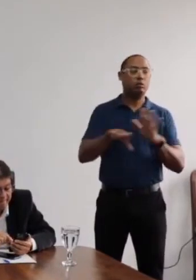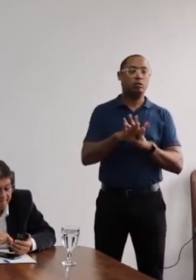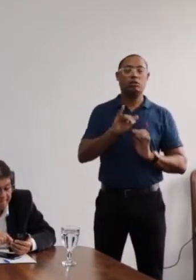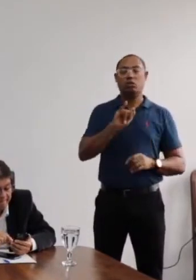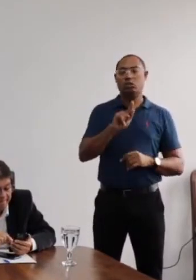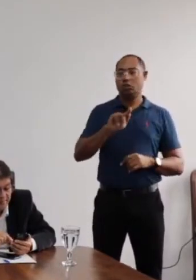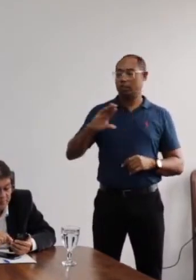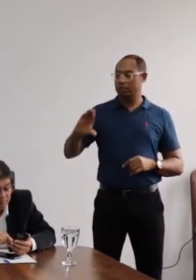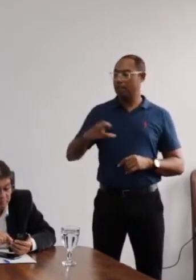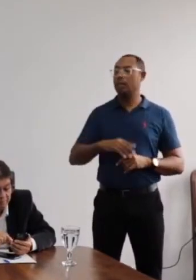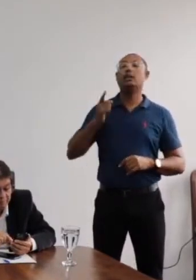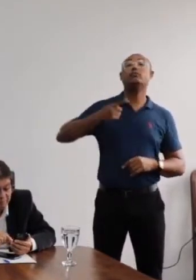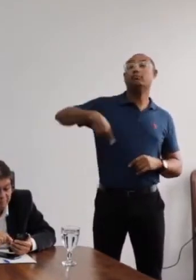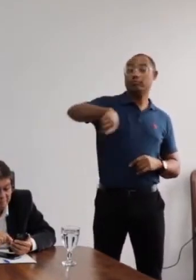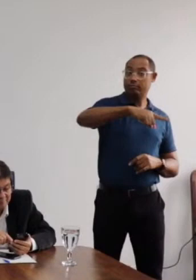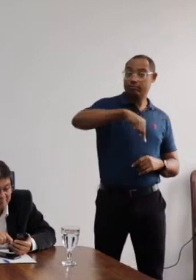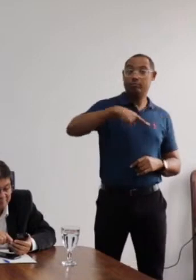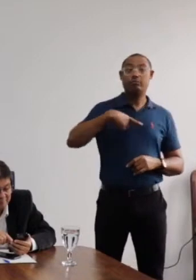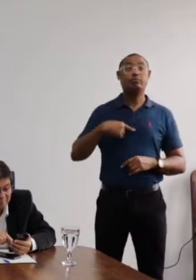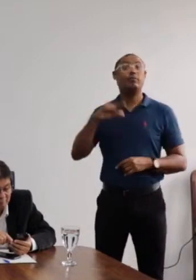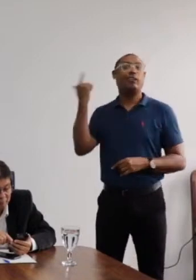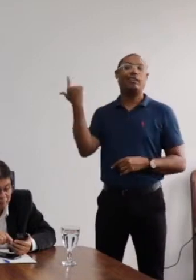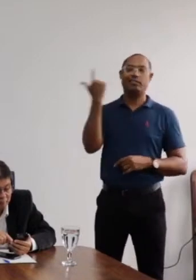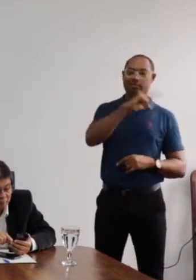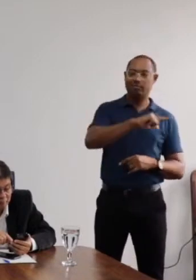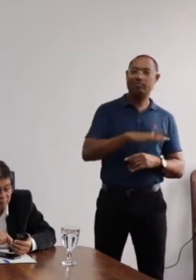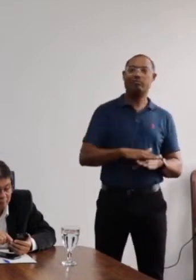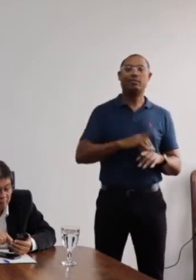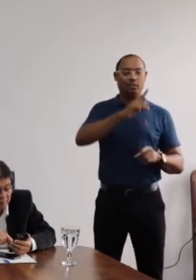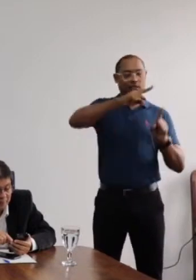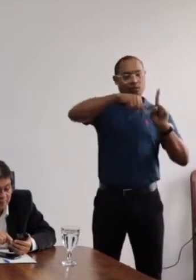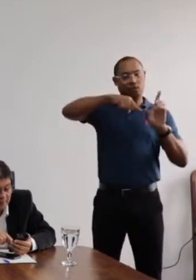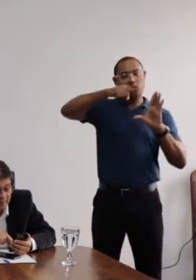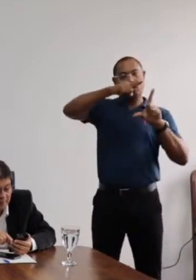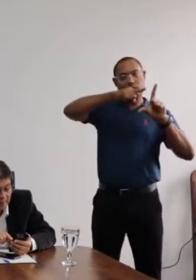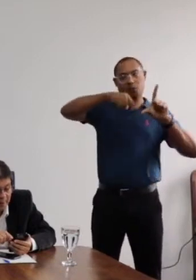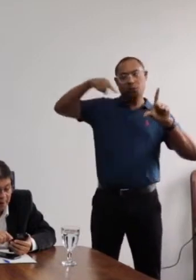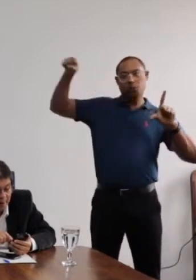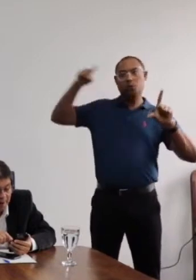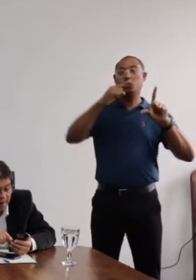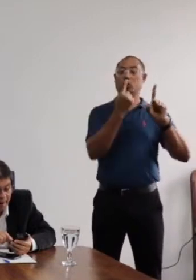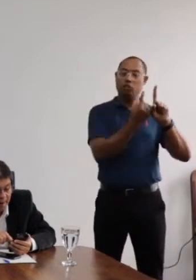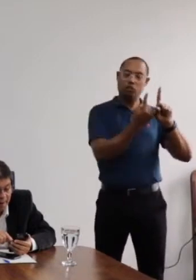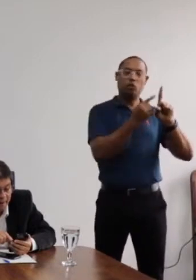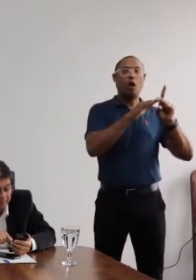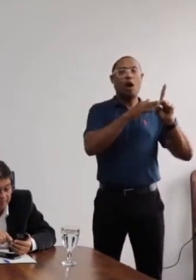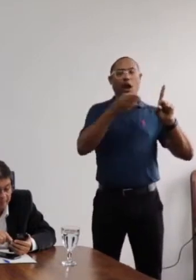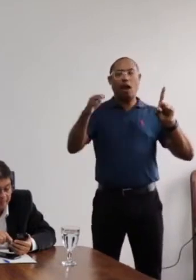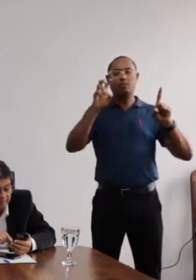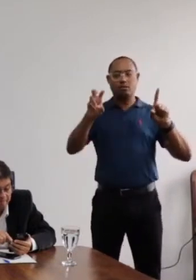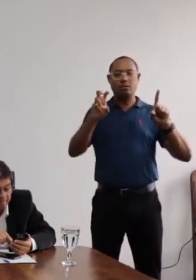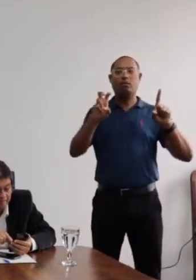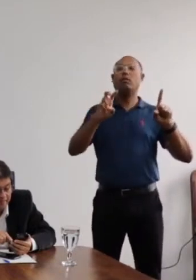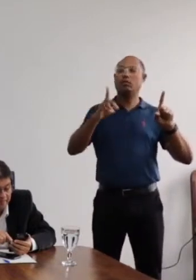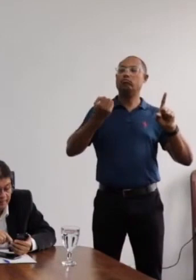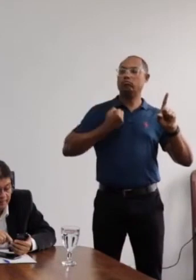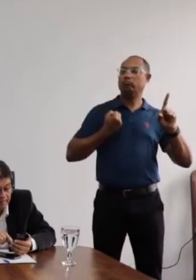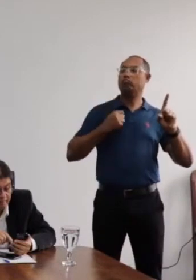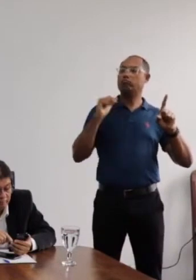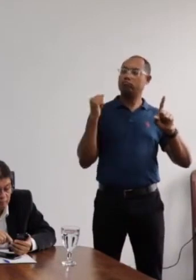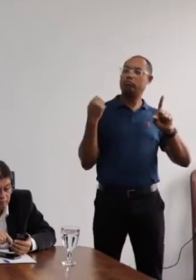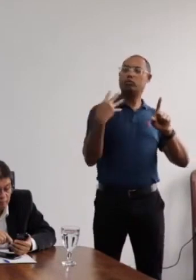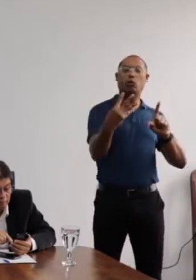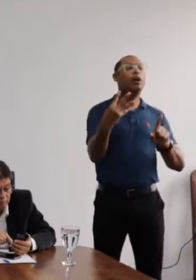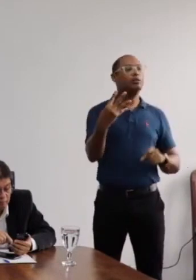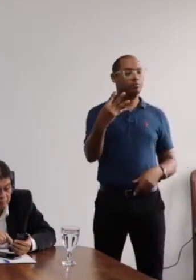IGC, e nós alcançamos, numa escala de 1 a 5, a nota 4. E eu